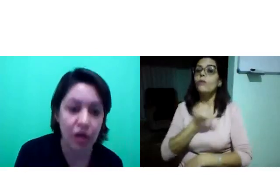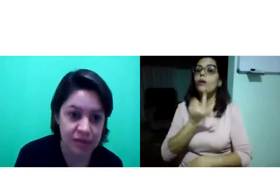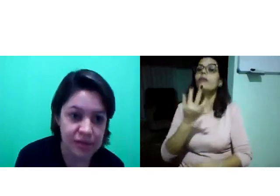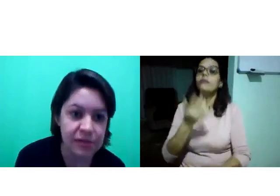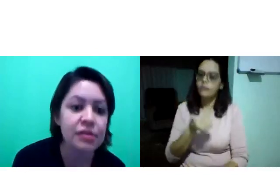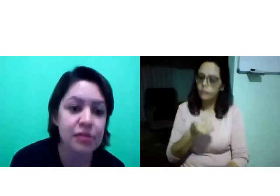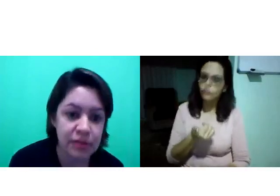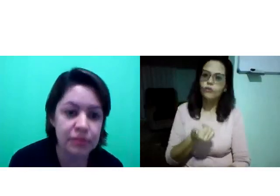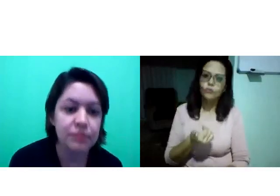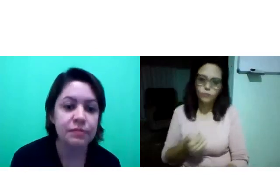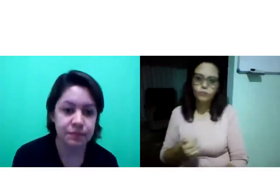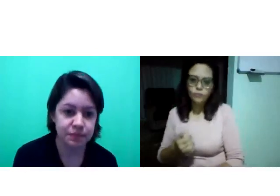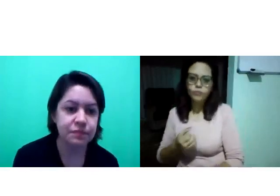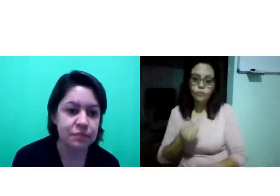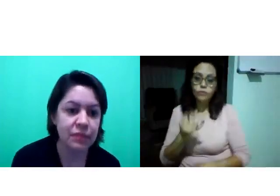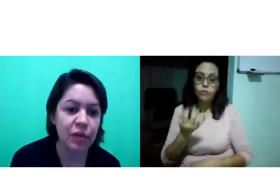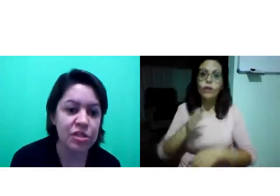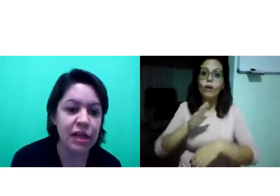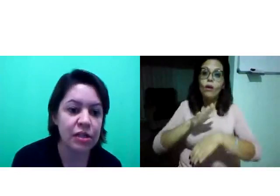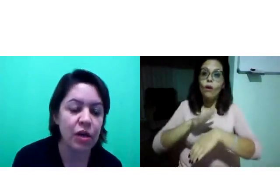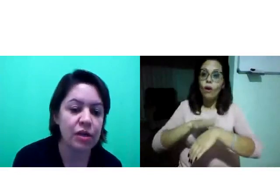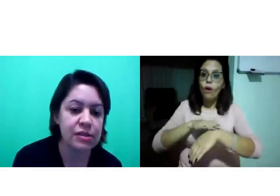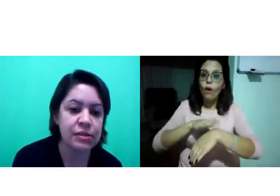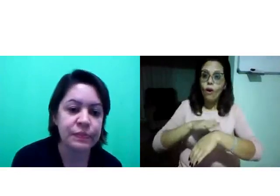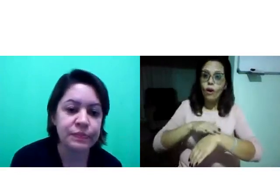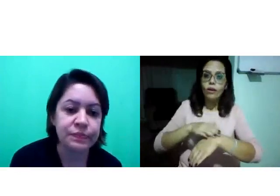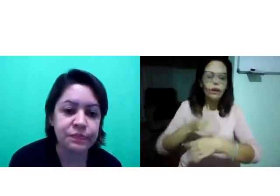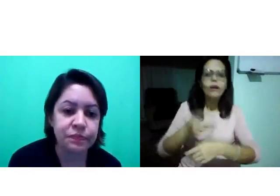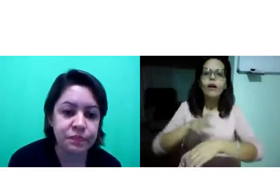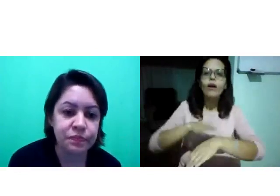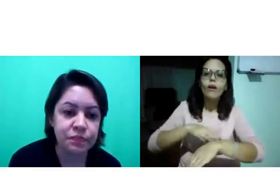de horas. a quantidade de horas.